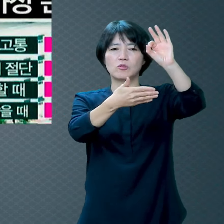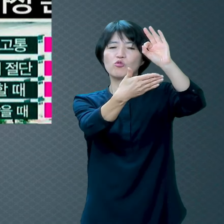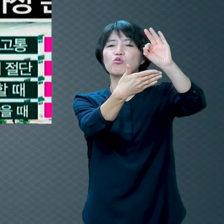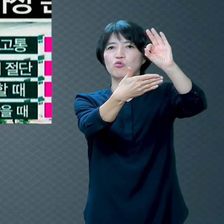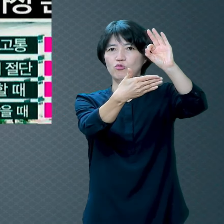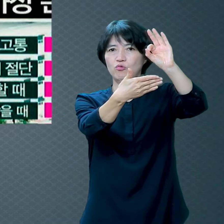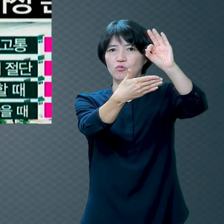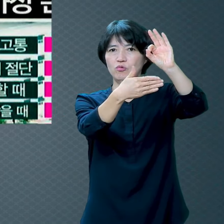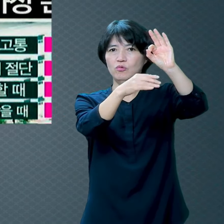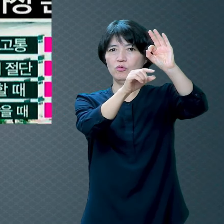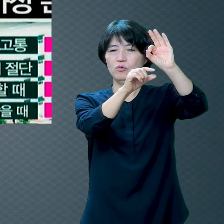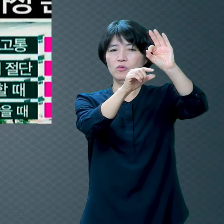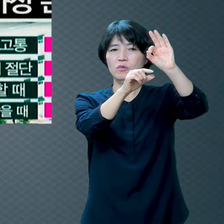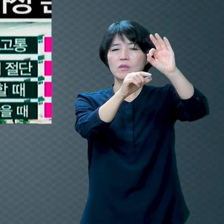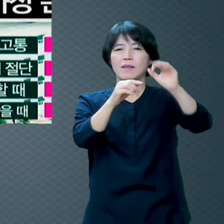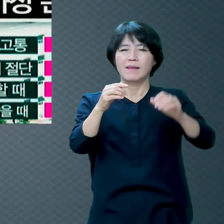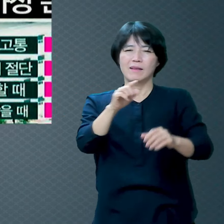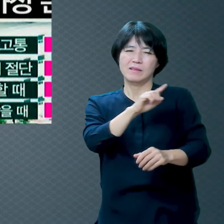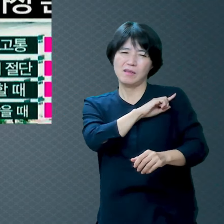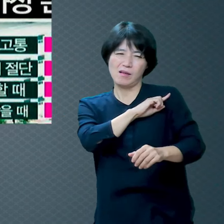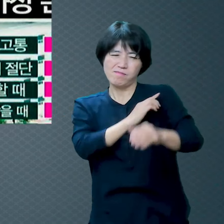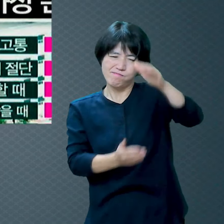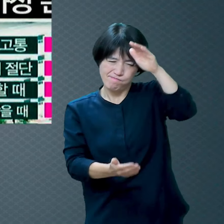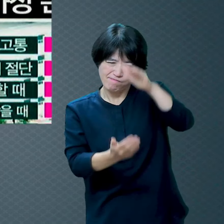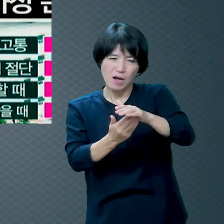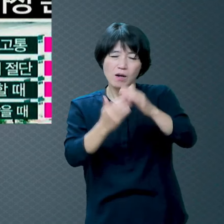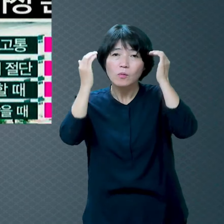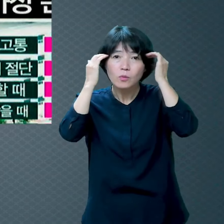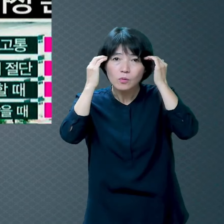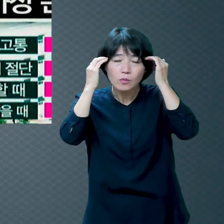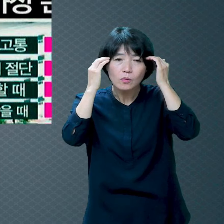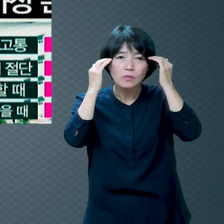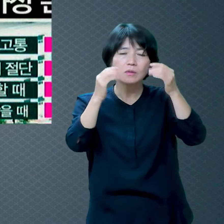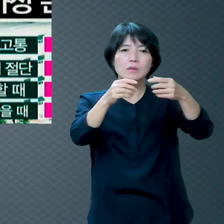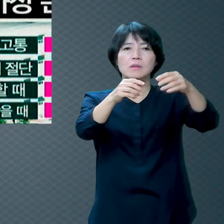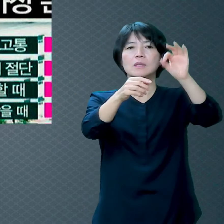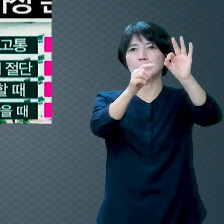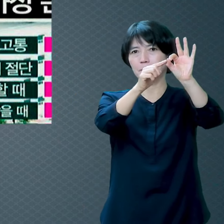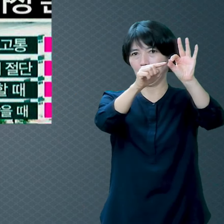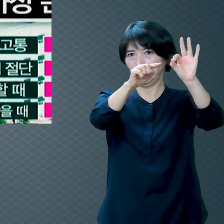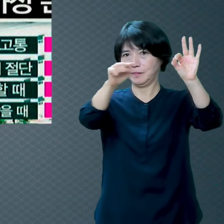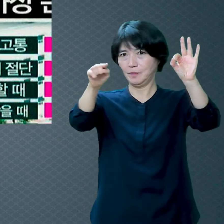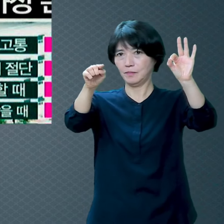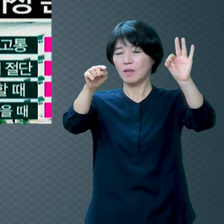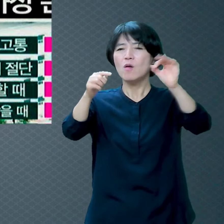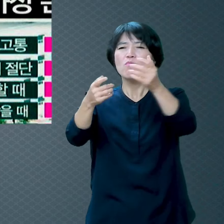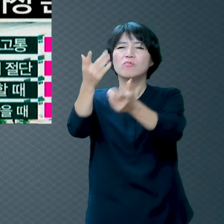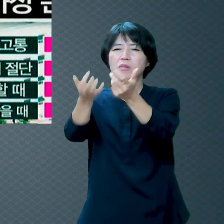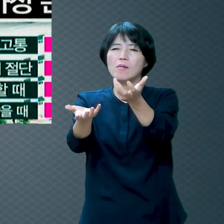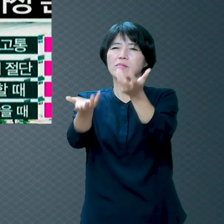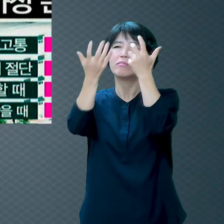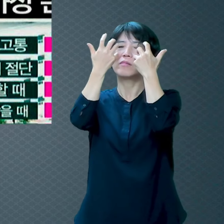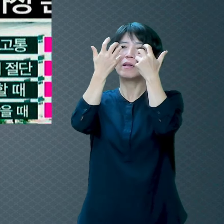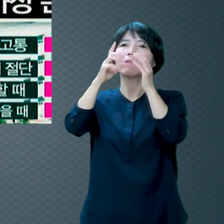가장 큰 고통은 가장 자결통이라고 해서 불에 탈 때 고통이에요